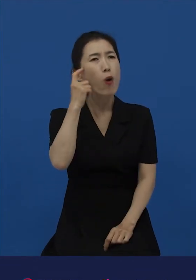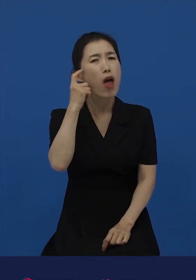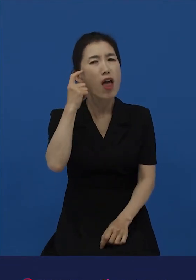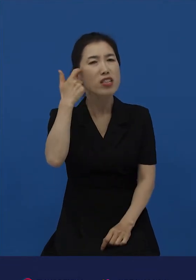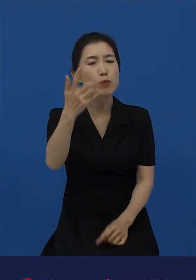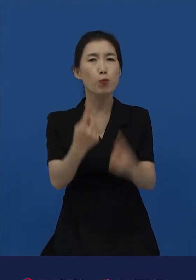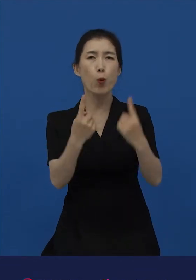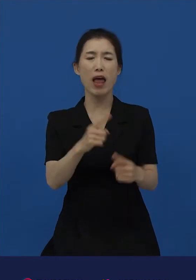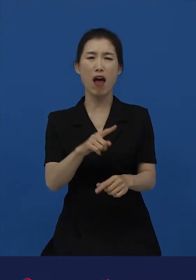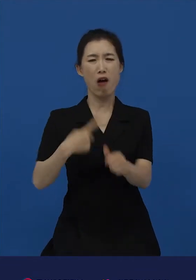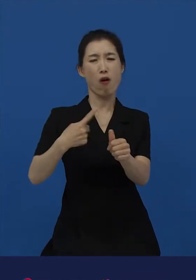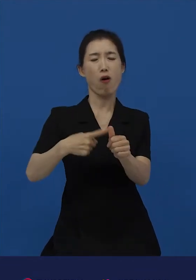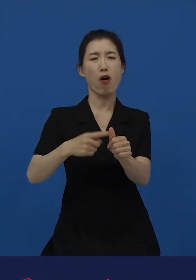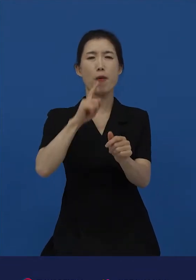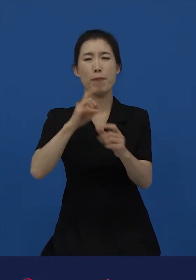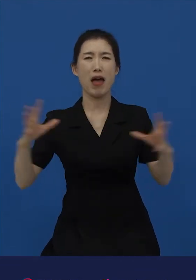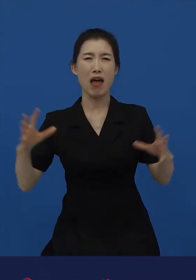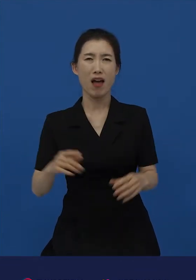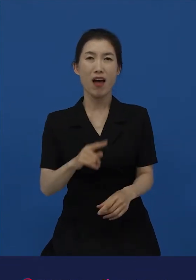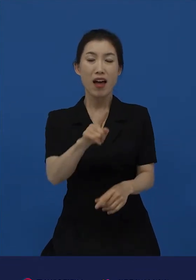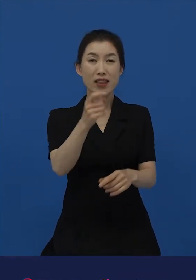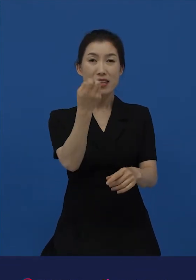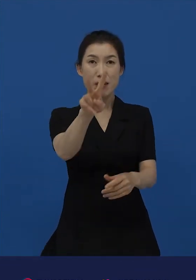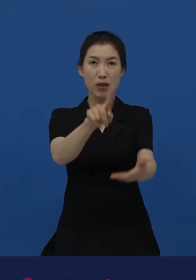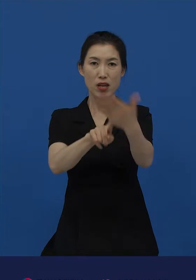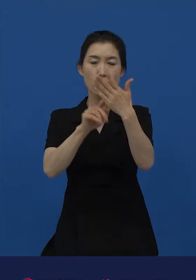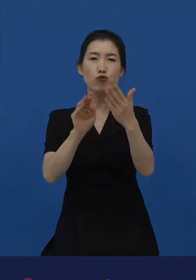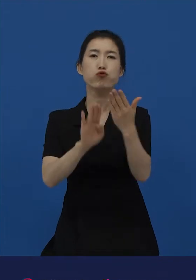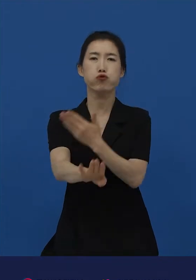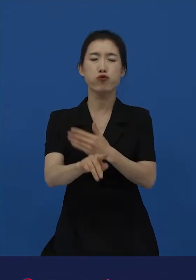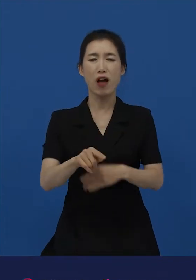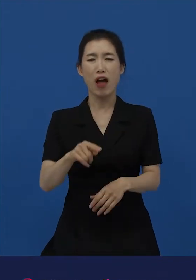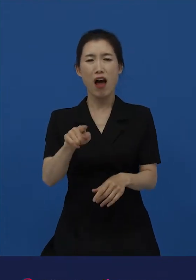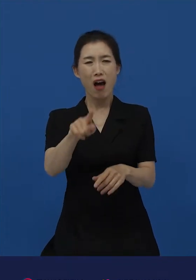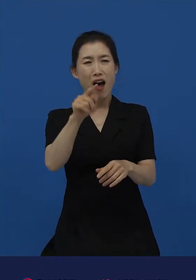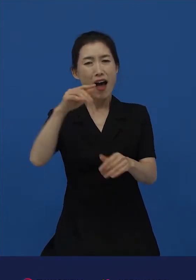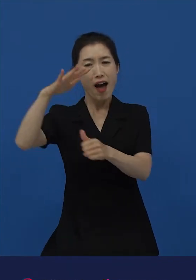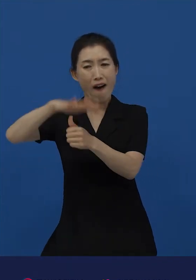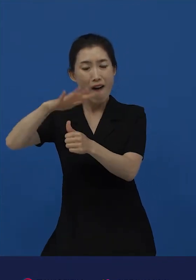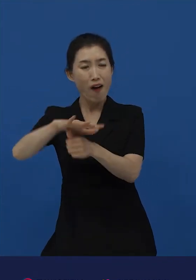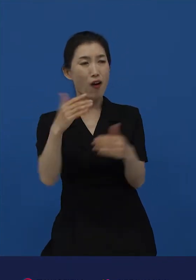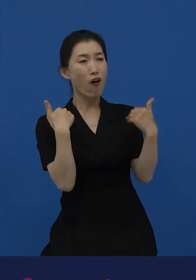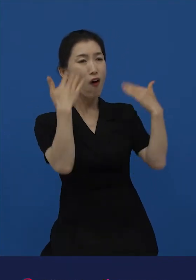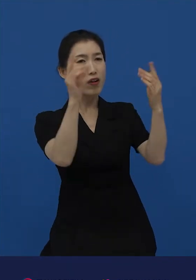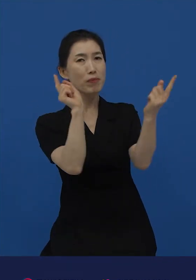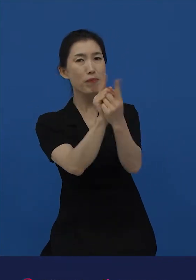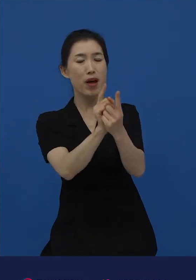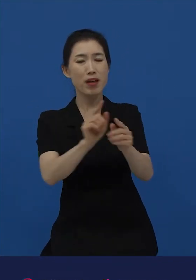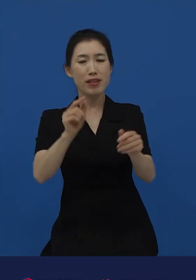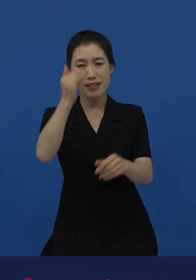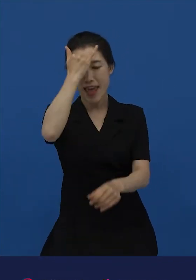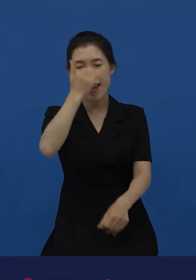방송이 나간 후 시청자들은 댓글을 통해서 아이들이 예의 없이 어른에게 반말을 썼다고 꾸짖었습니다.